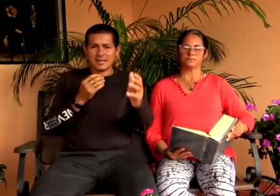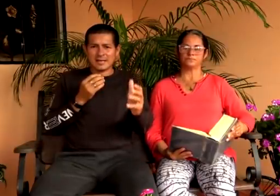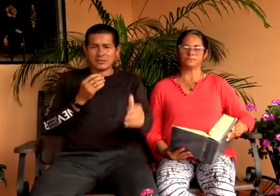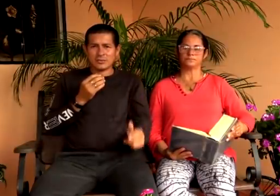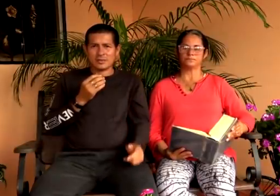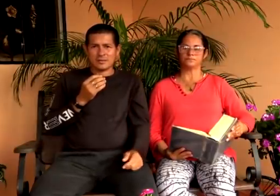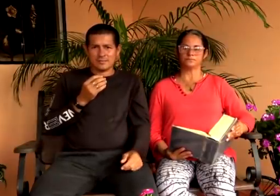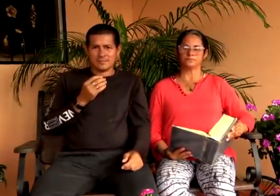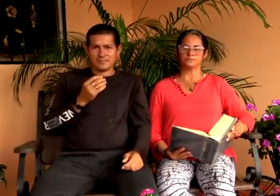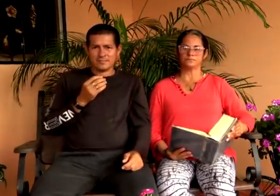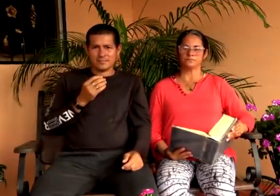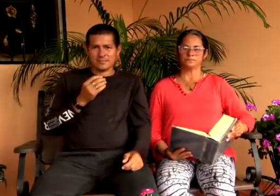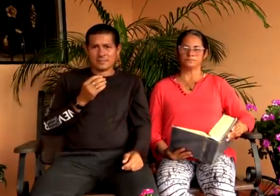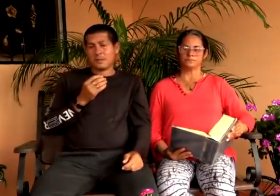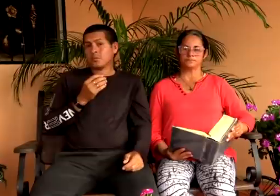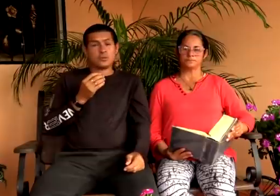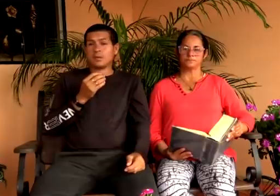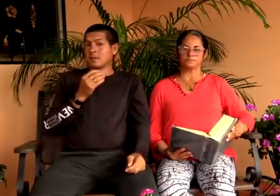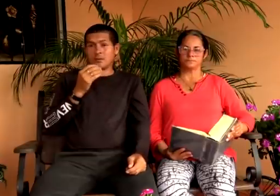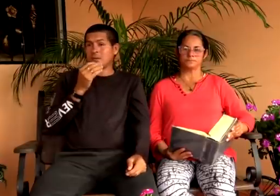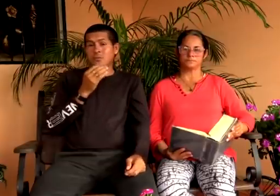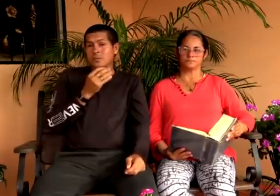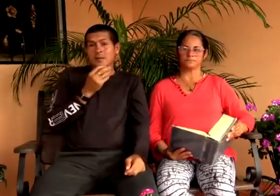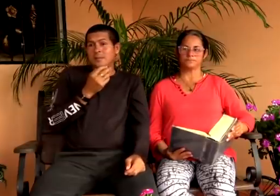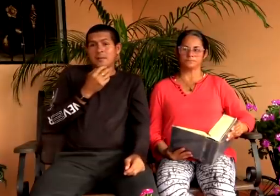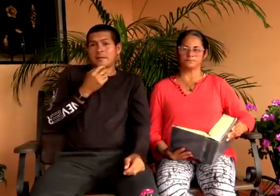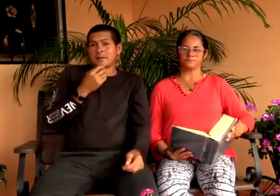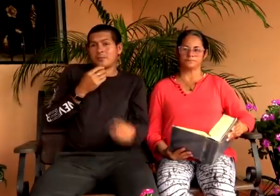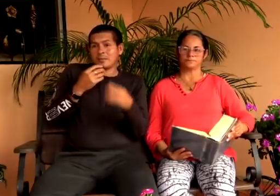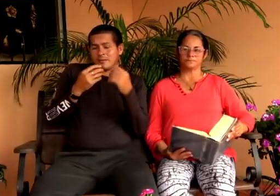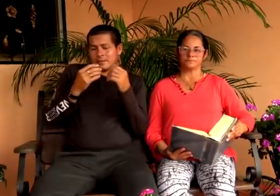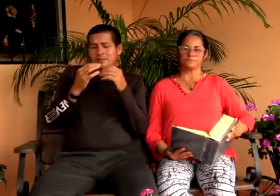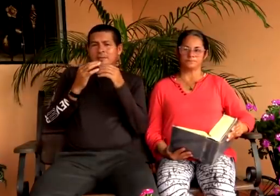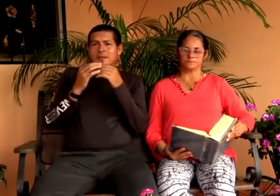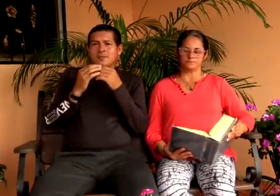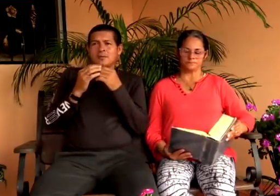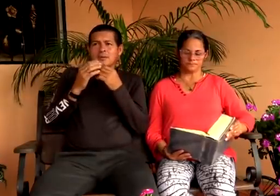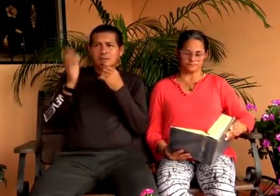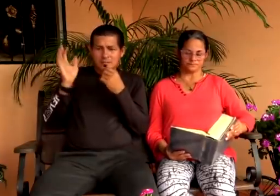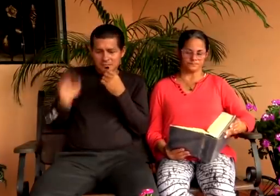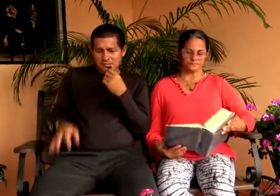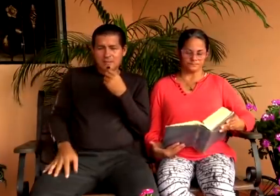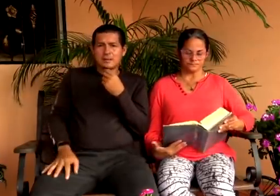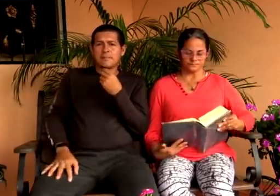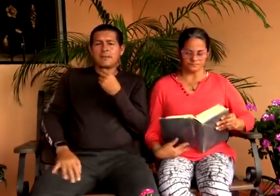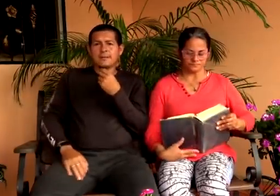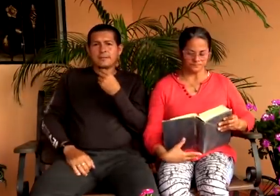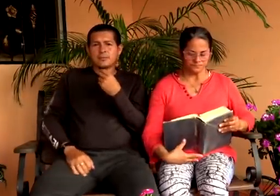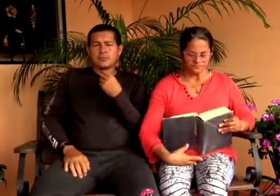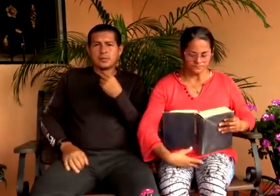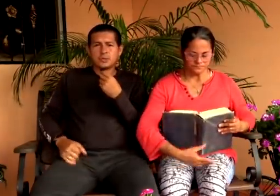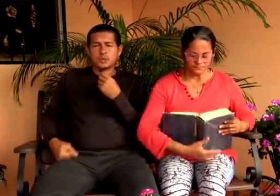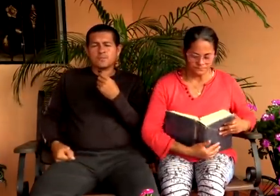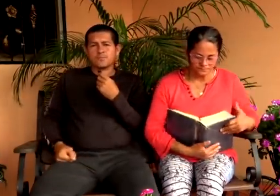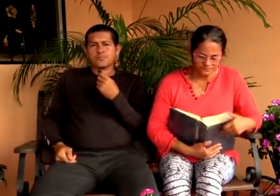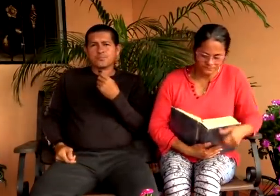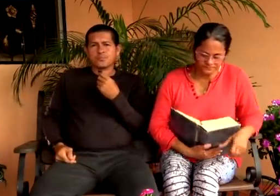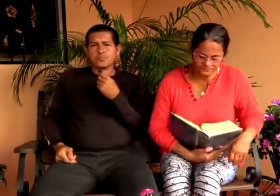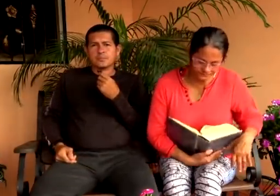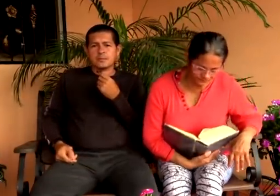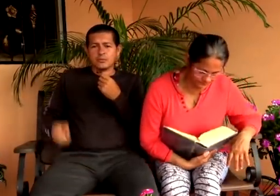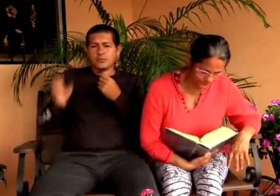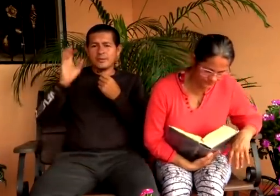la católica que mucho no le no le gusta la palabra católica bueno está bien le respeta por supuesto